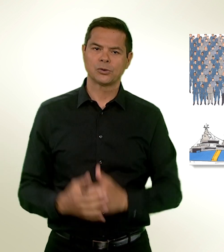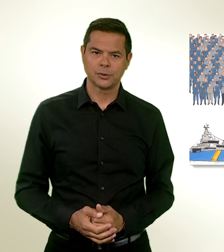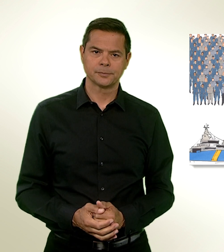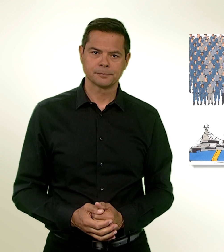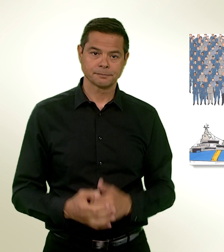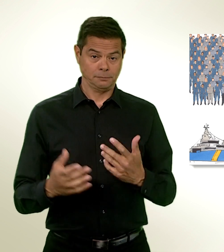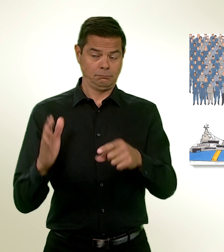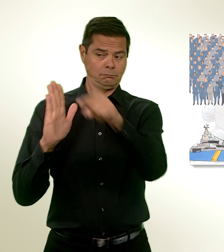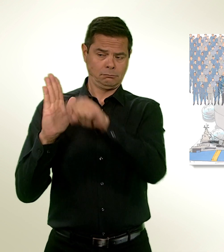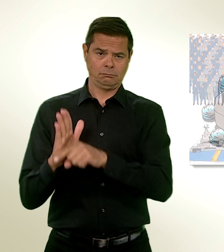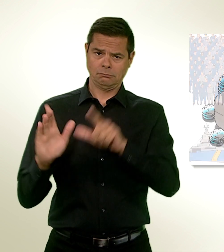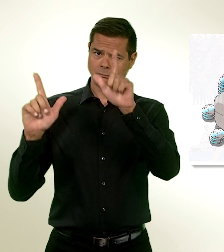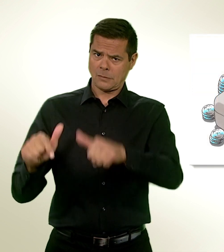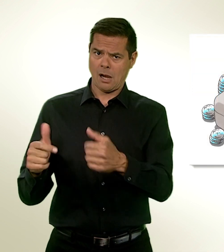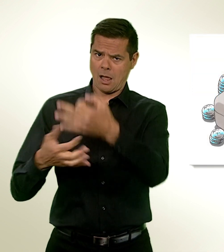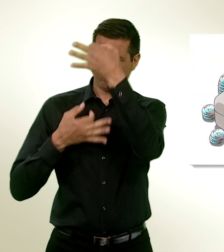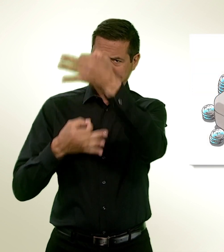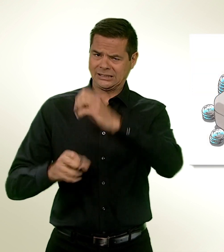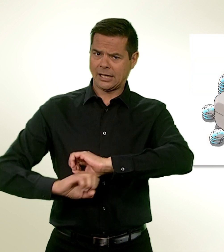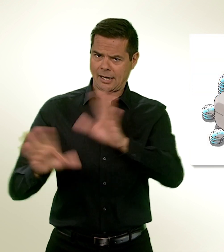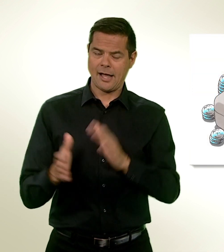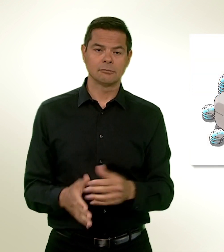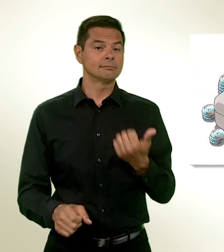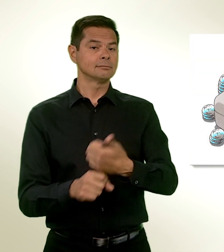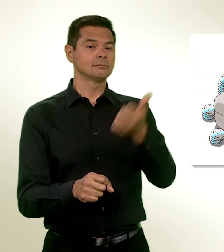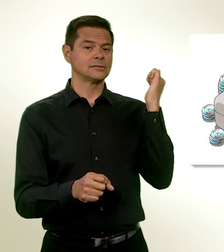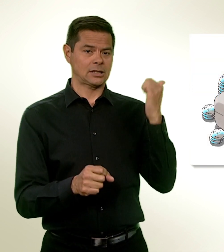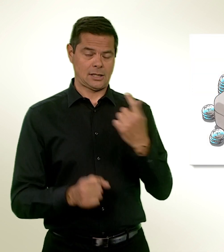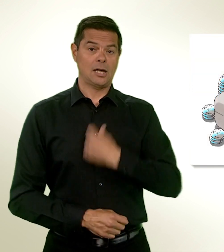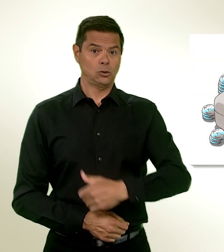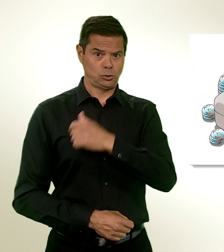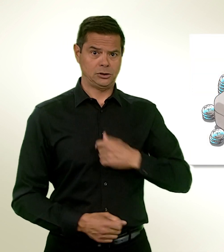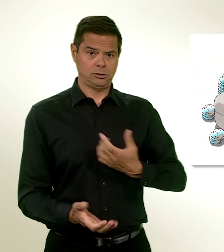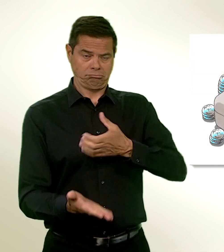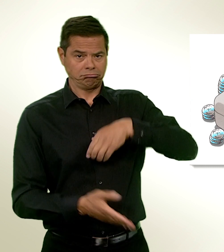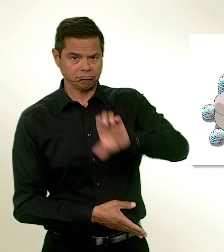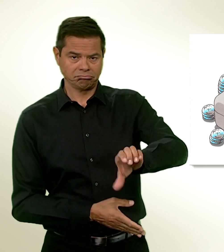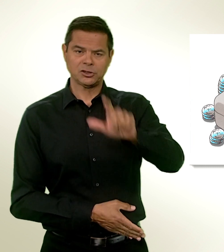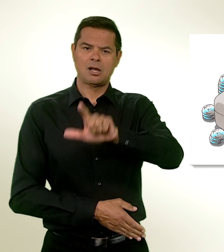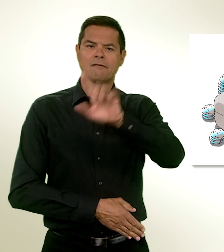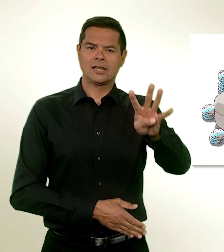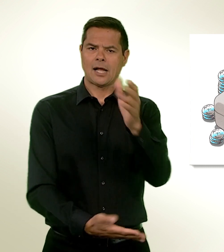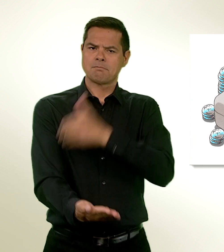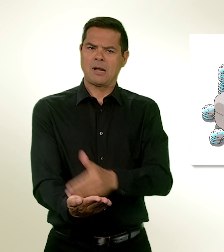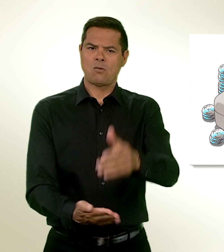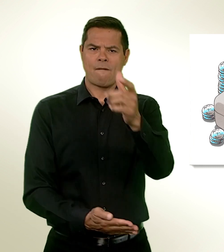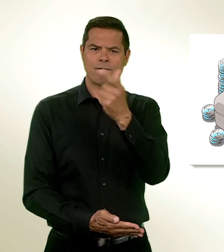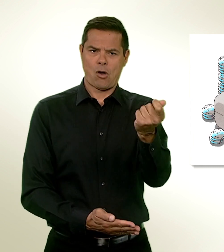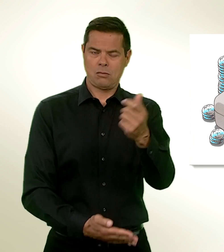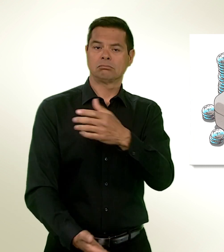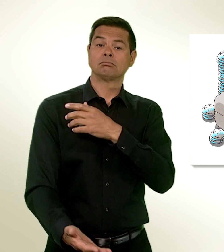de manière précise. L'année dernière, la Suisse a versé 24 millions de francs à l'Agence. D'après les calculs de l'Office